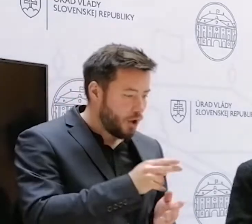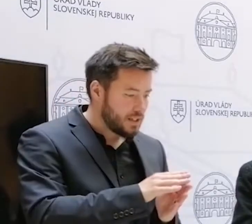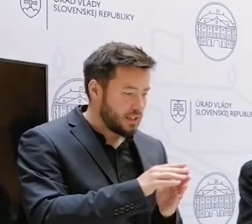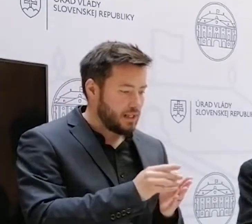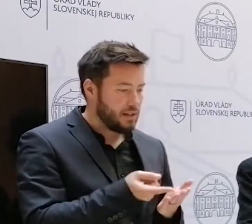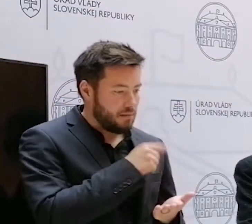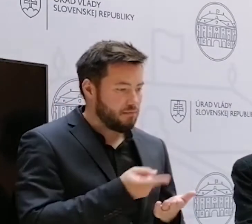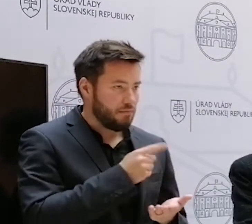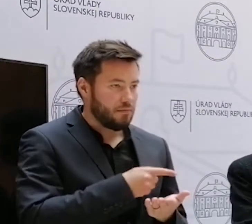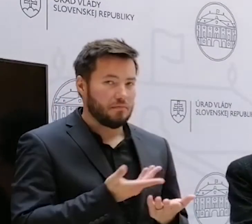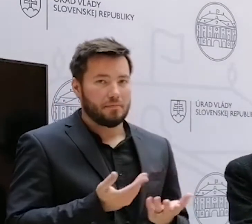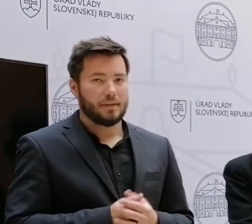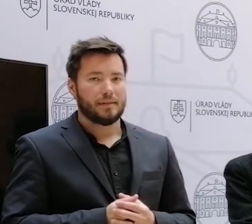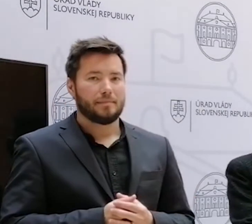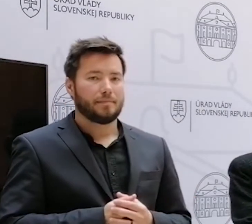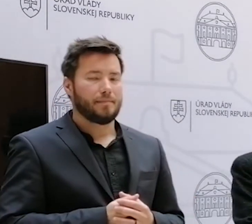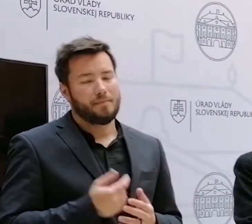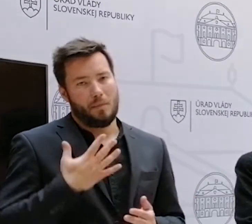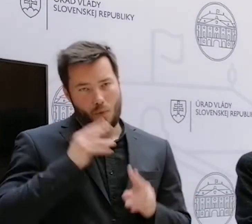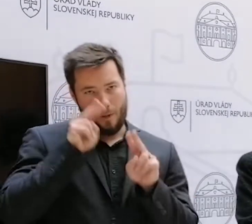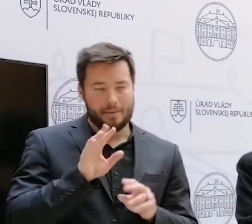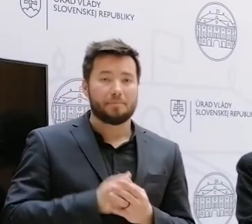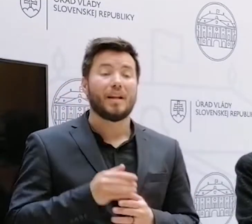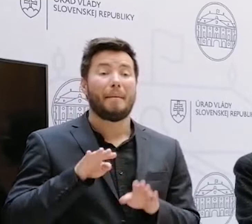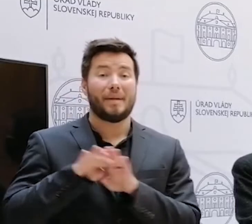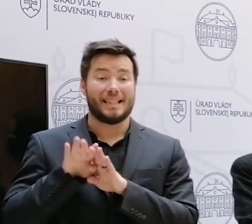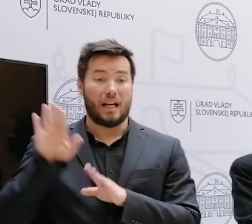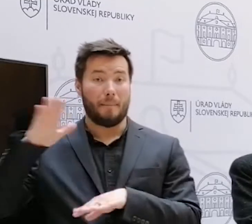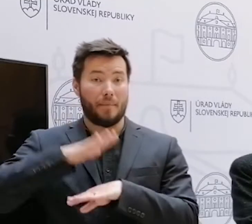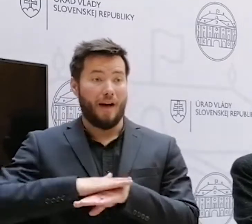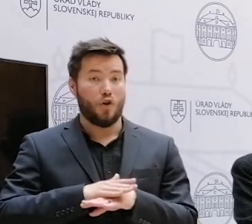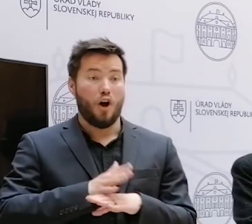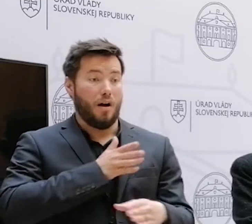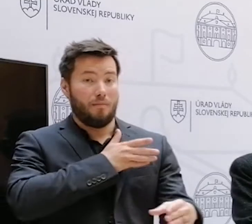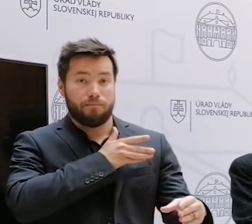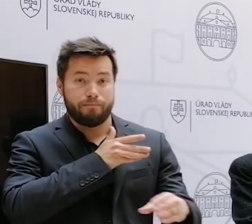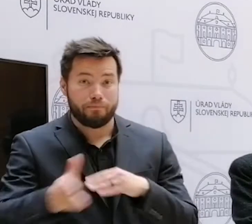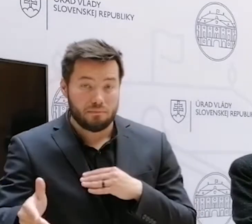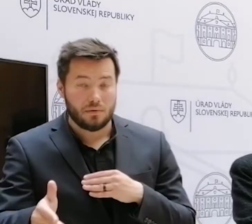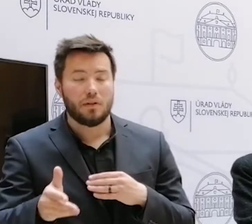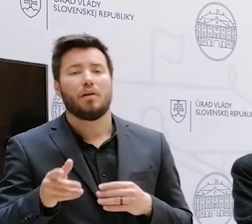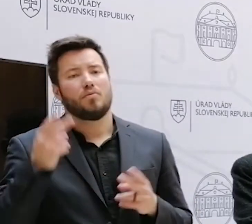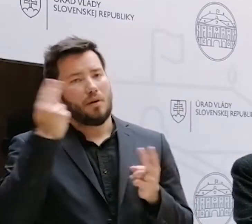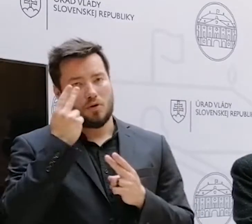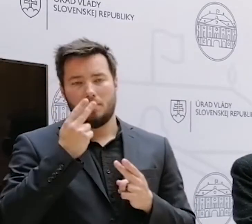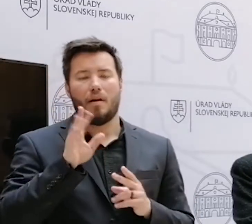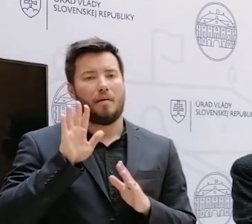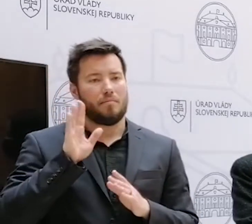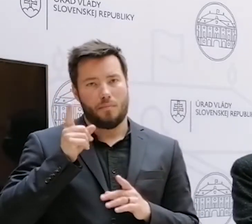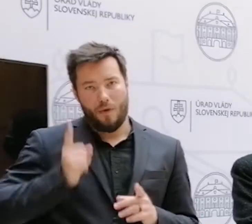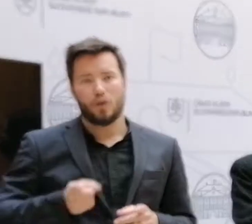takto. Samozrejme, že každý z nás ako minister, ak prekročí svoje oprávnenia, tak je na mieste, aby dôsledne sme boli dotazovaní